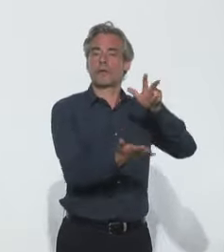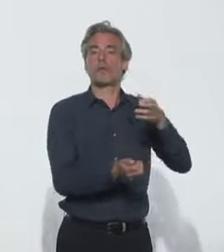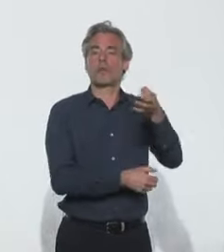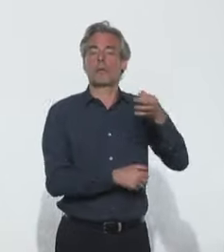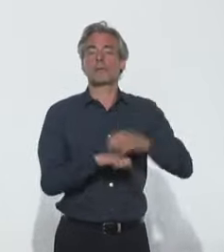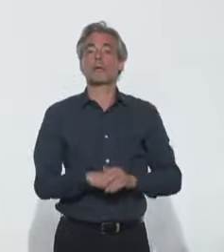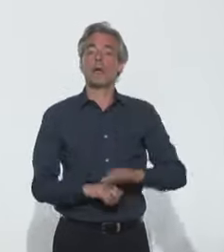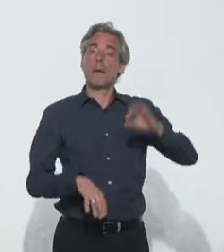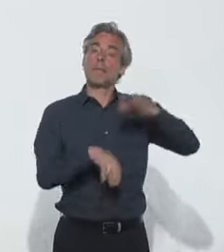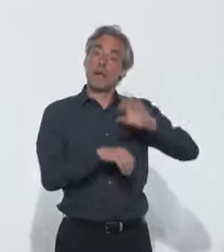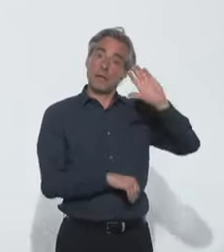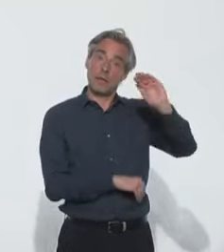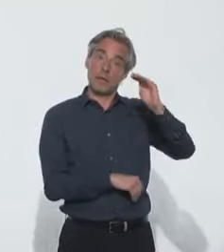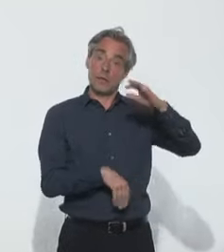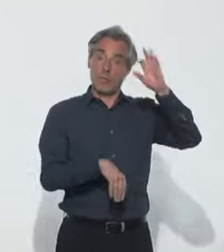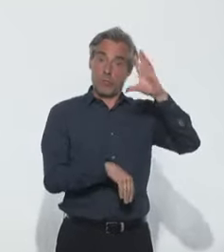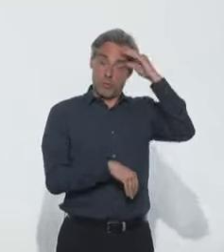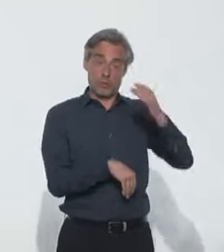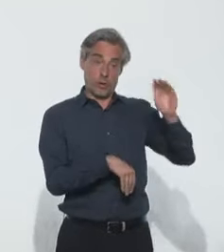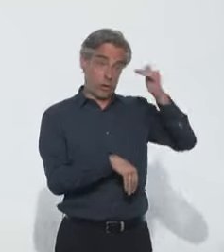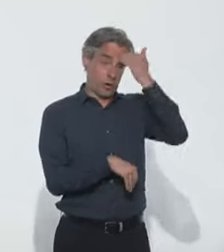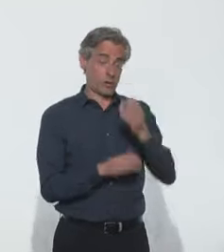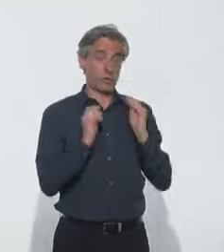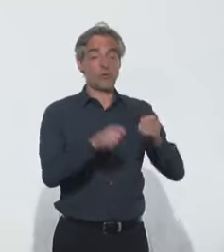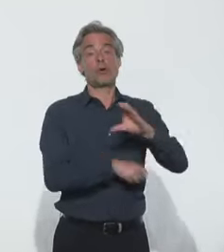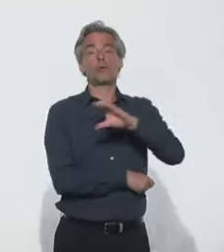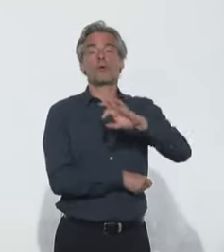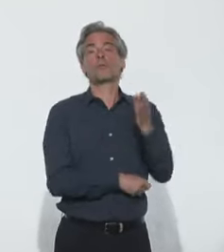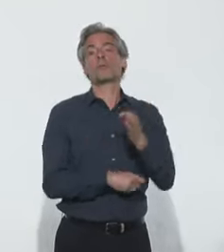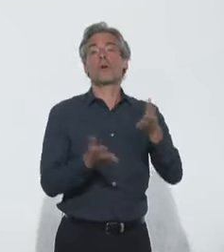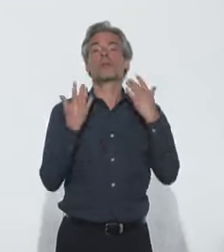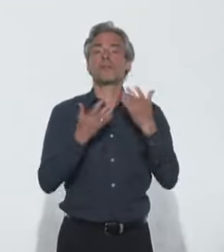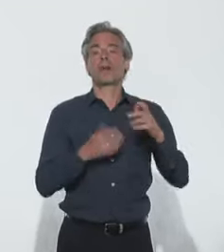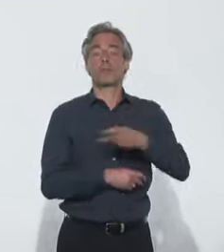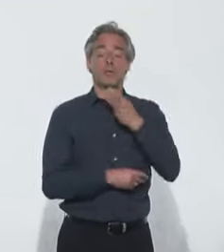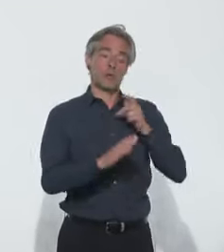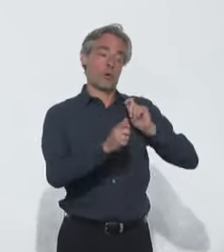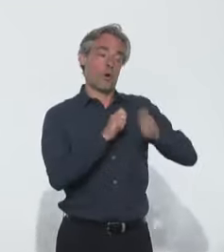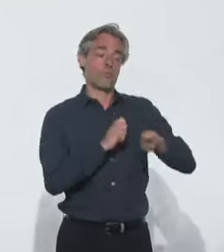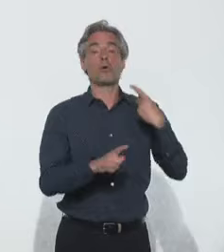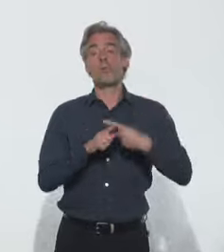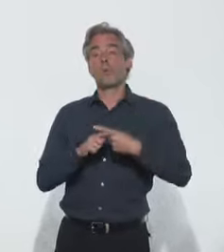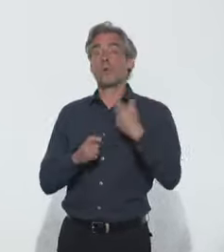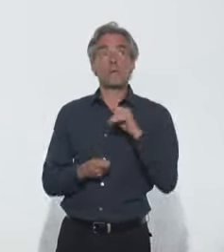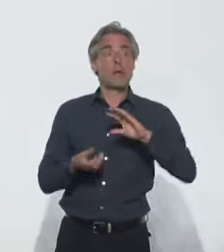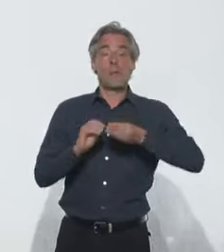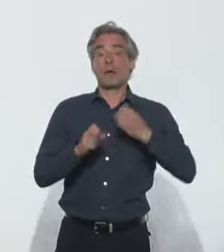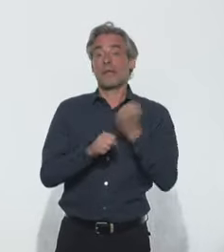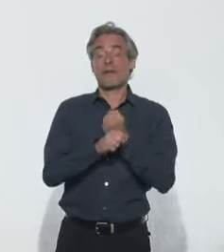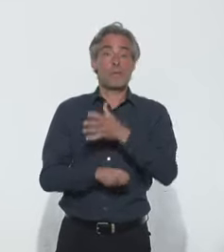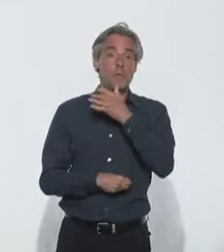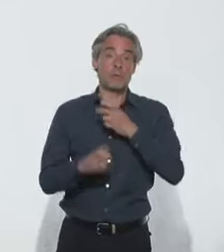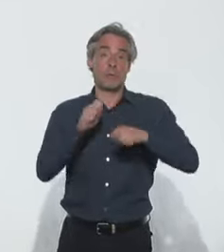reconnaissance d'une maladie professionnelle permet une prise en charge à 100% des frais médicaux, mais permet aussi de recevoir une indemnité en cas d'incapacité